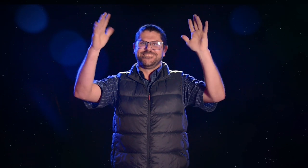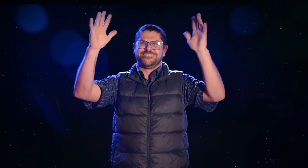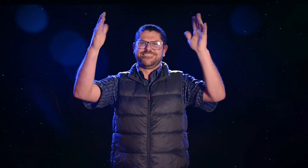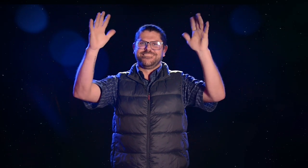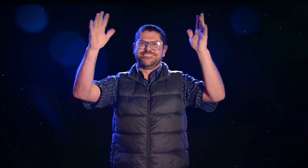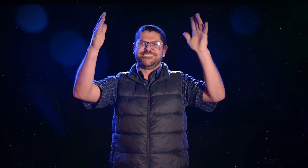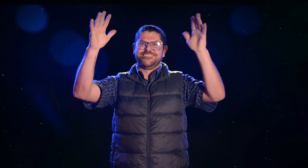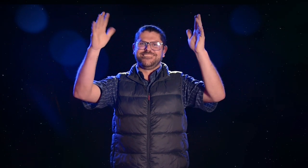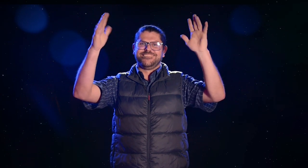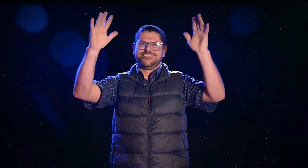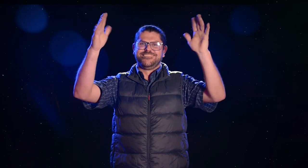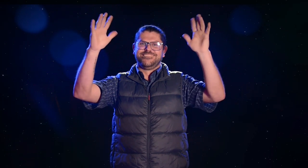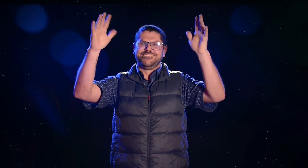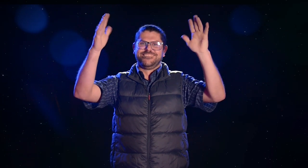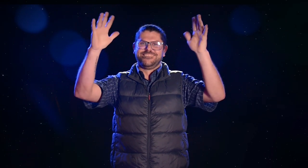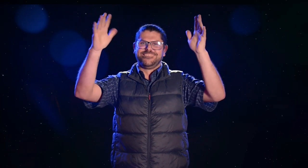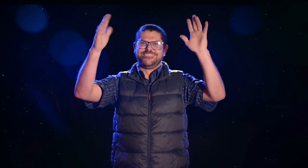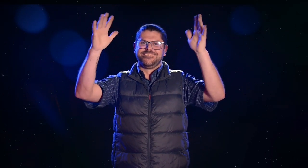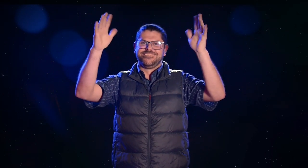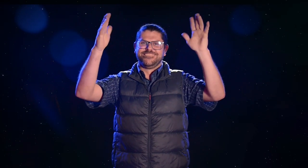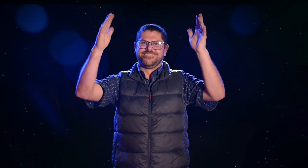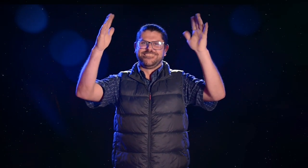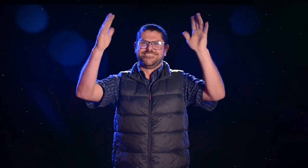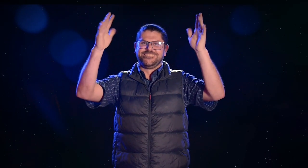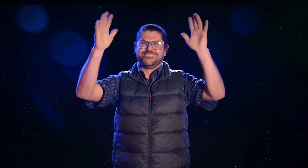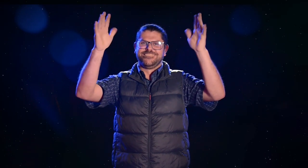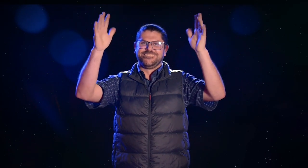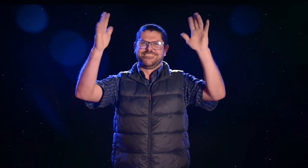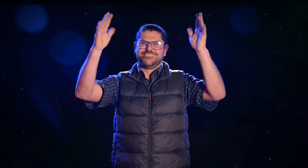Jeug die ***